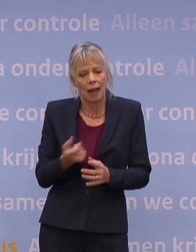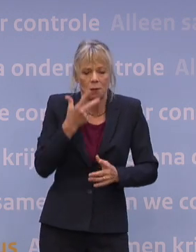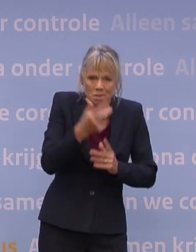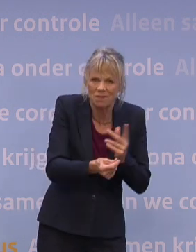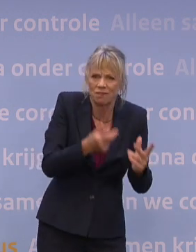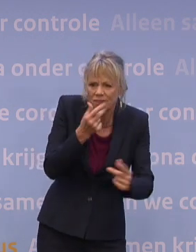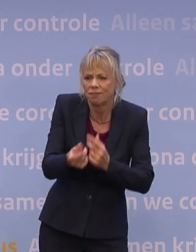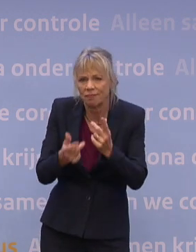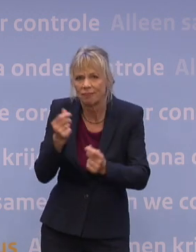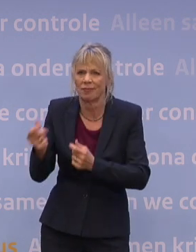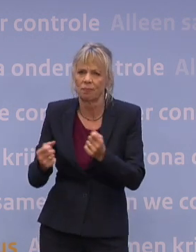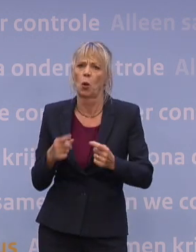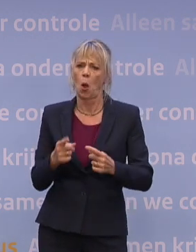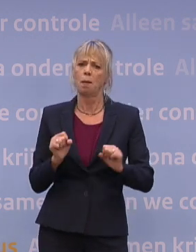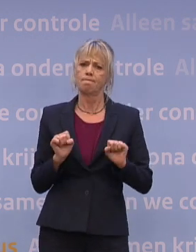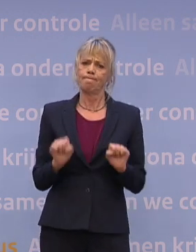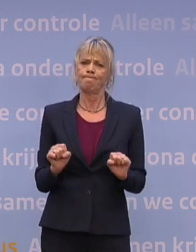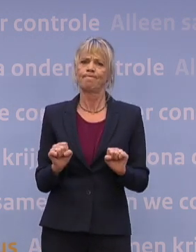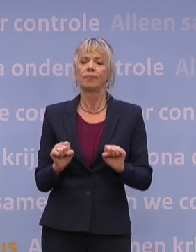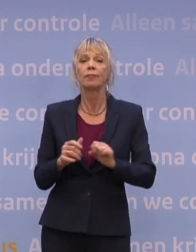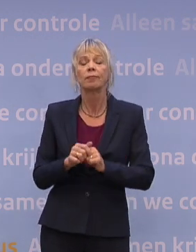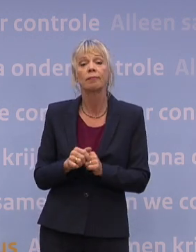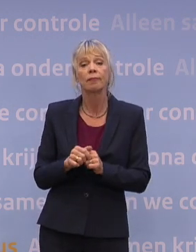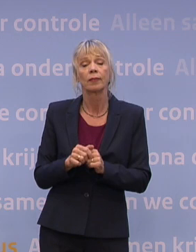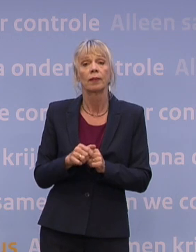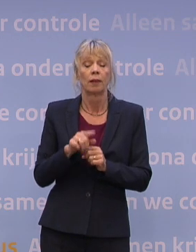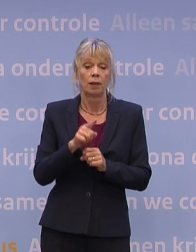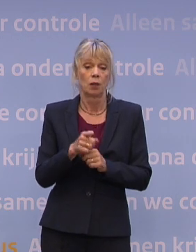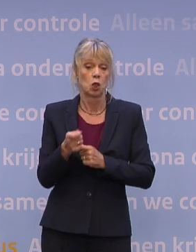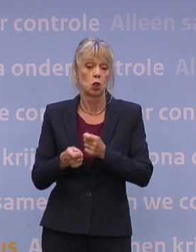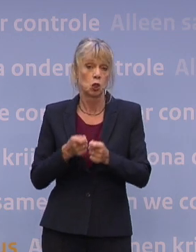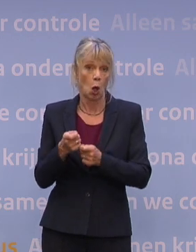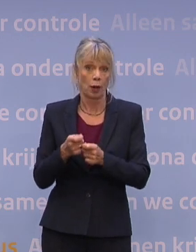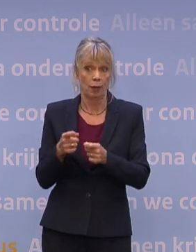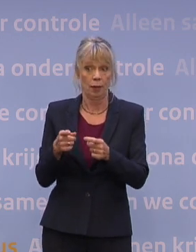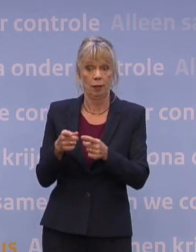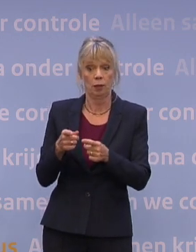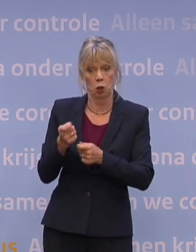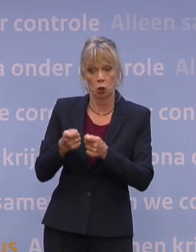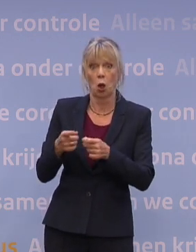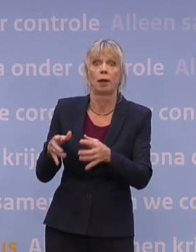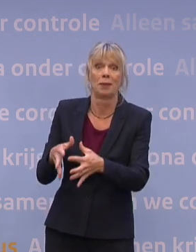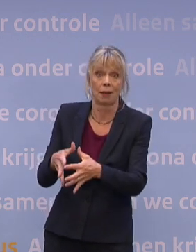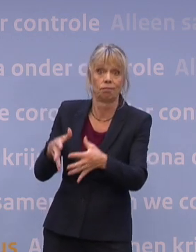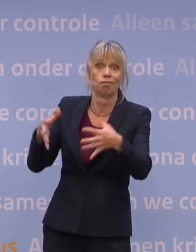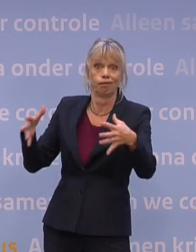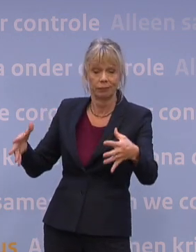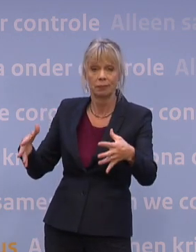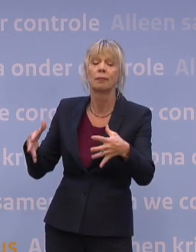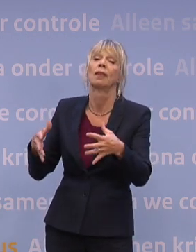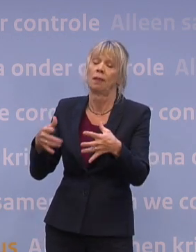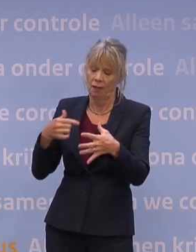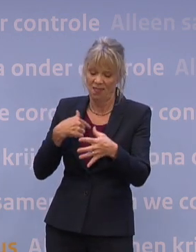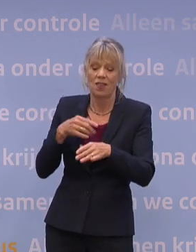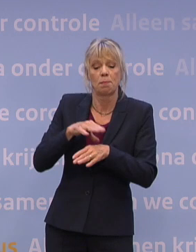versterken net na de zomer. Ten aanzien van het opschalen in de zorg, ja, op zichzelf genomen, ook daar is ervaring opgedaan met het opschalen van de zorg. Ook